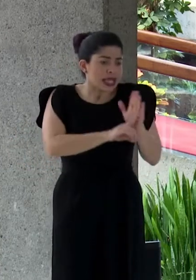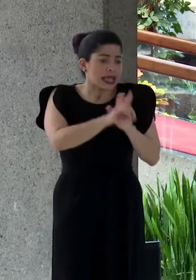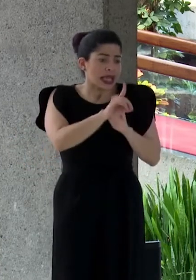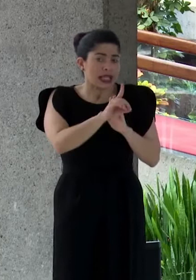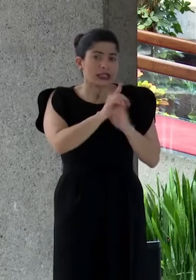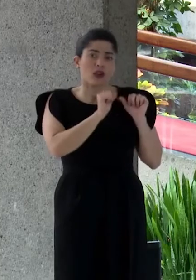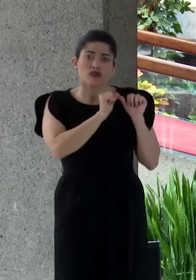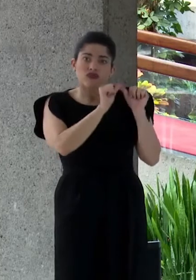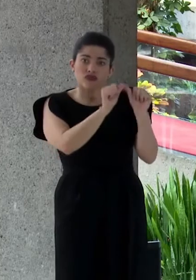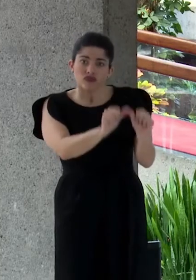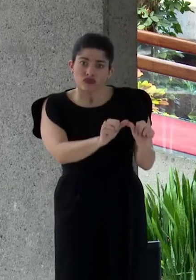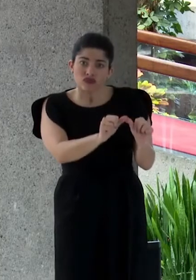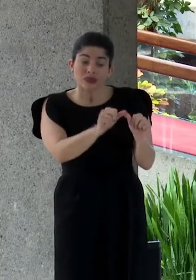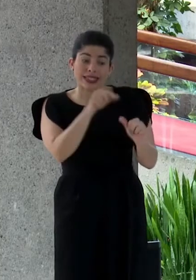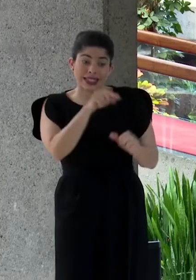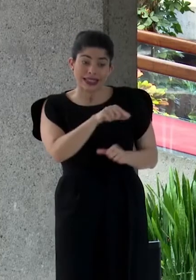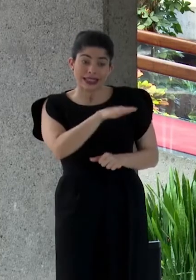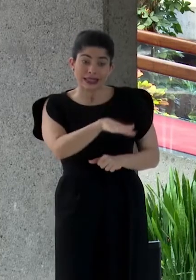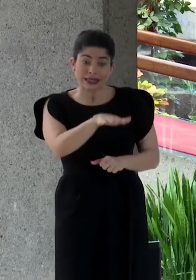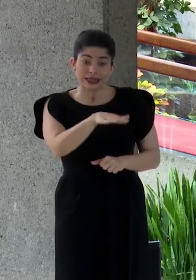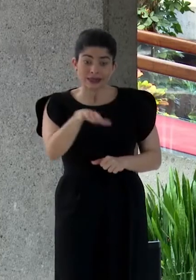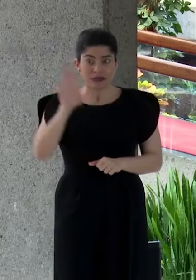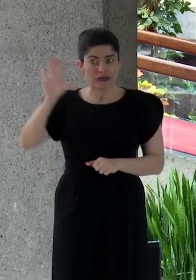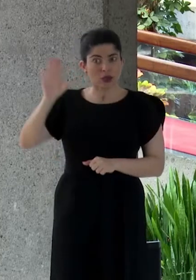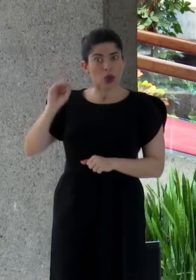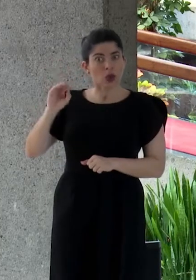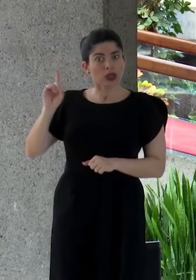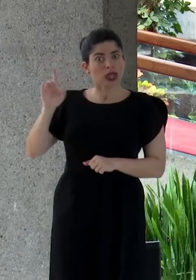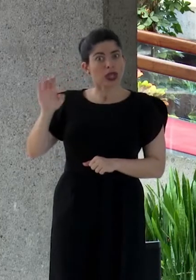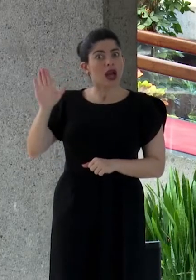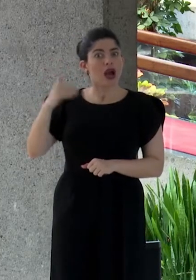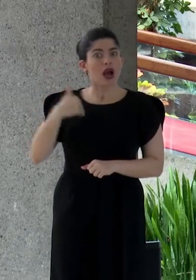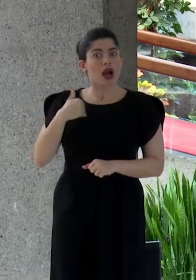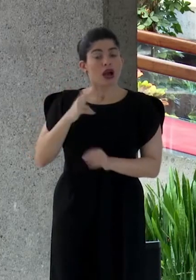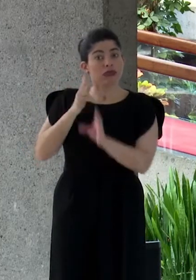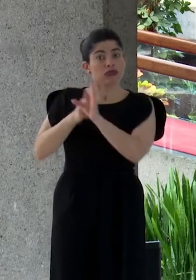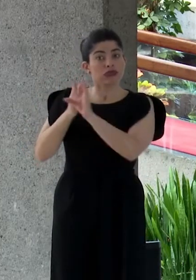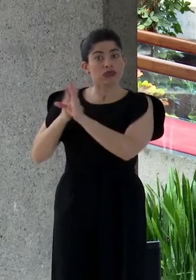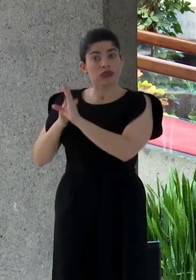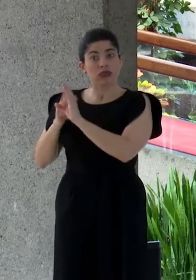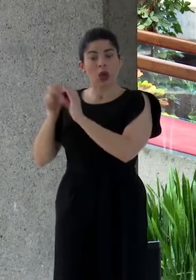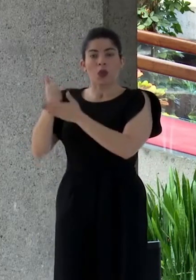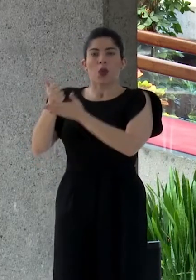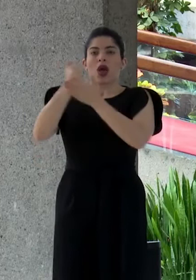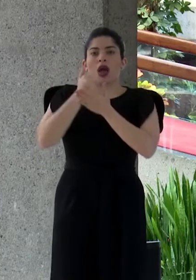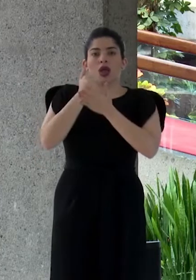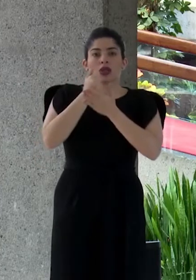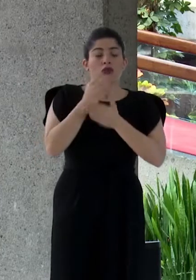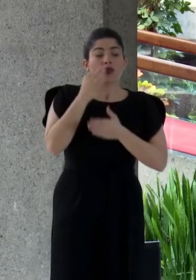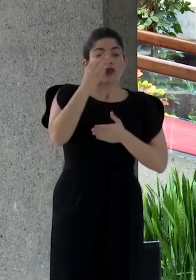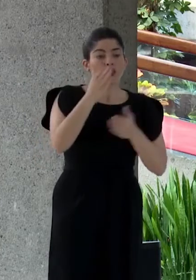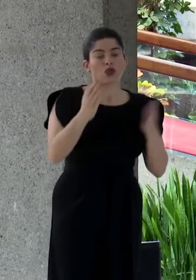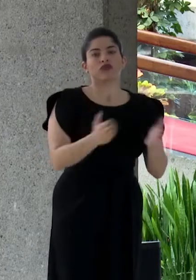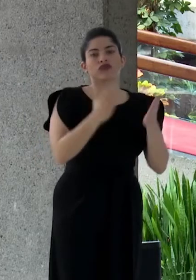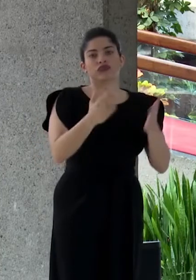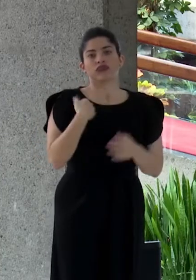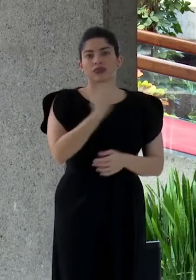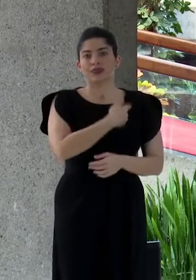e inclusive espacios que trabaja la OCDE, podremos allanar el camino de la prosperidad.